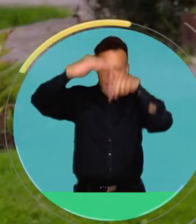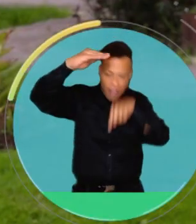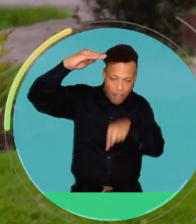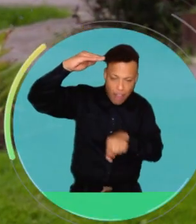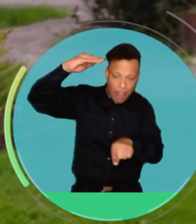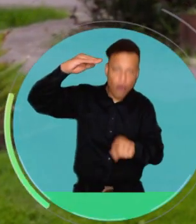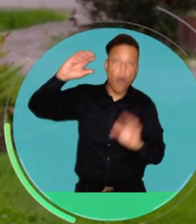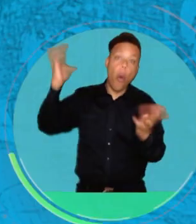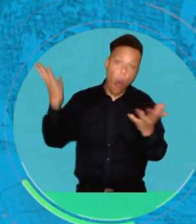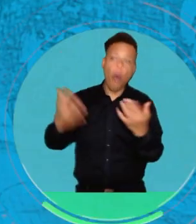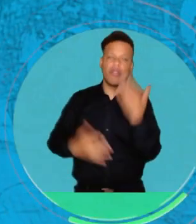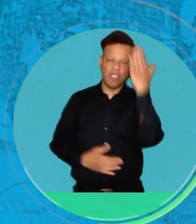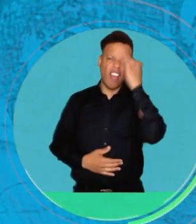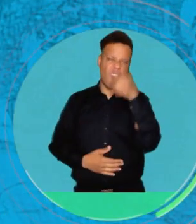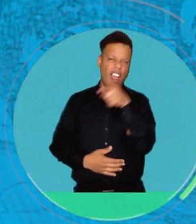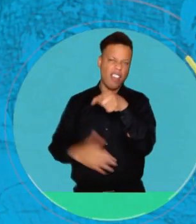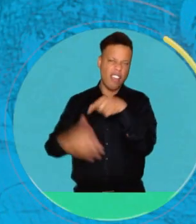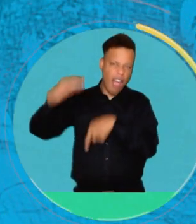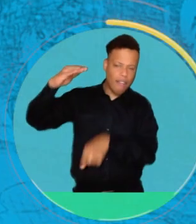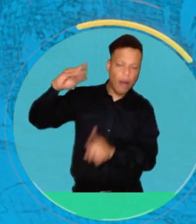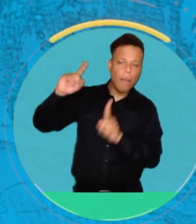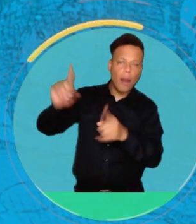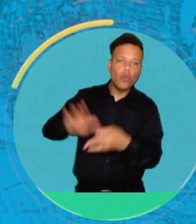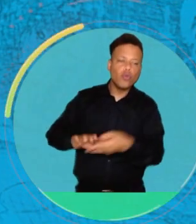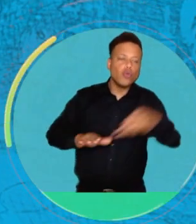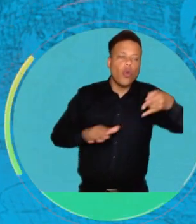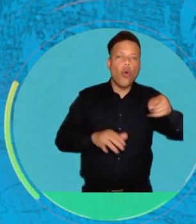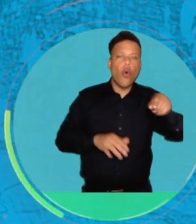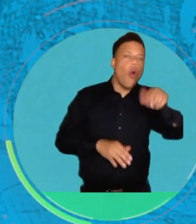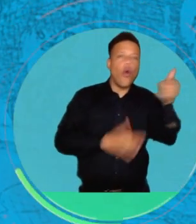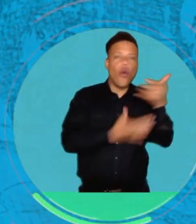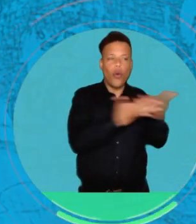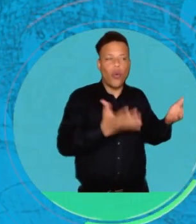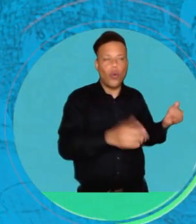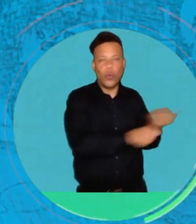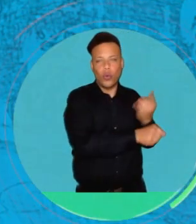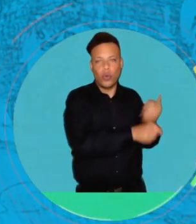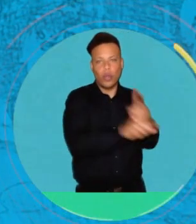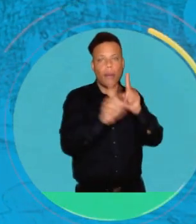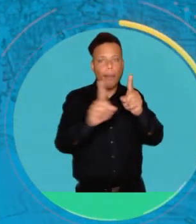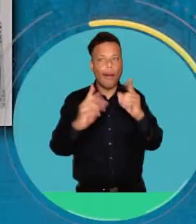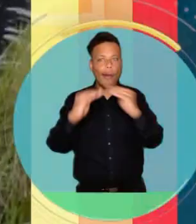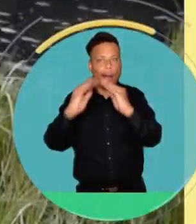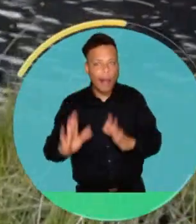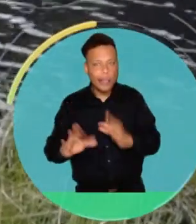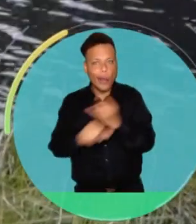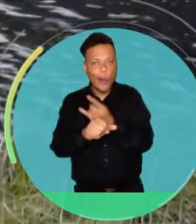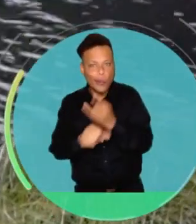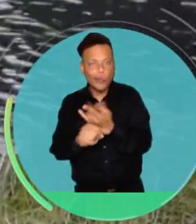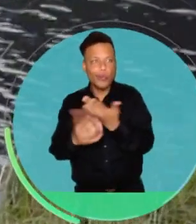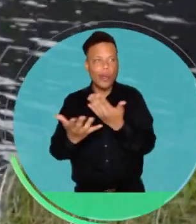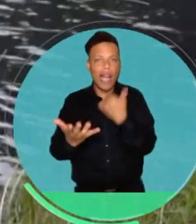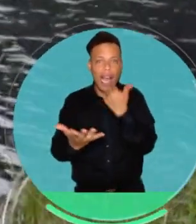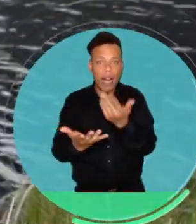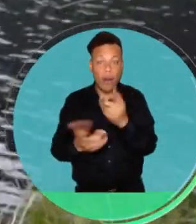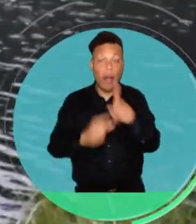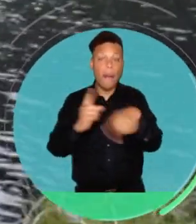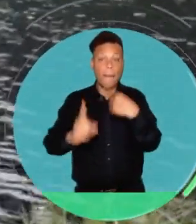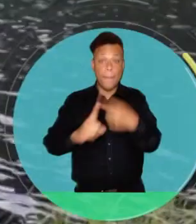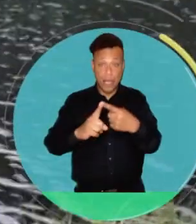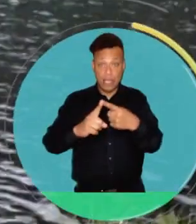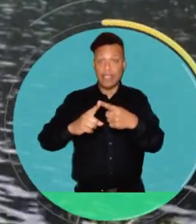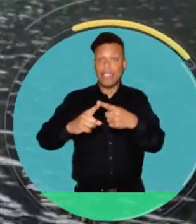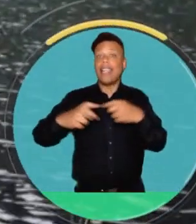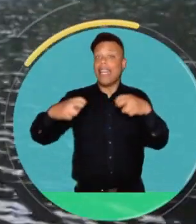conocimiento de las aguas subterráneas o esas aguas las usan para otras cosas y cuando se llega al tema de ya